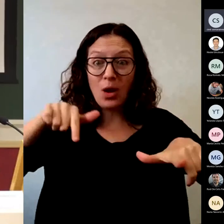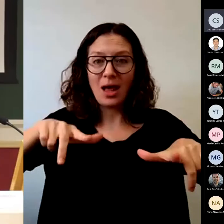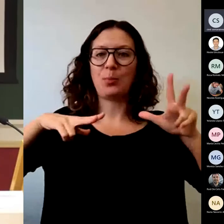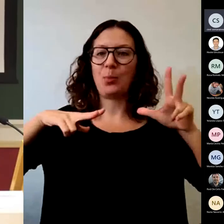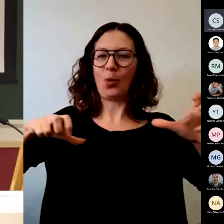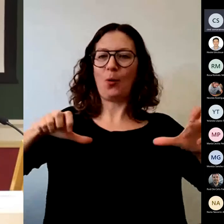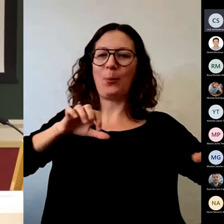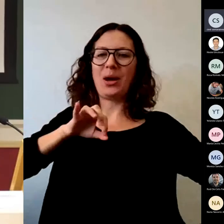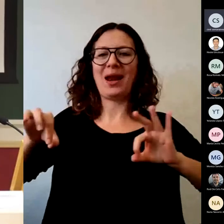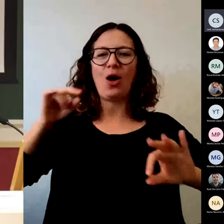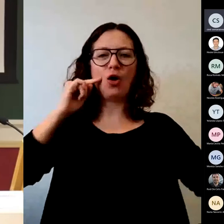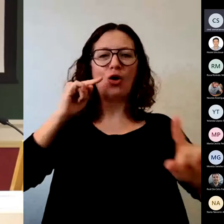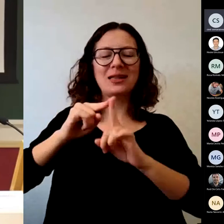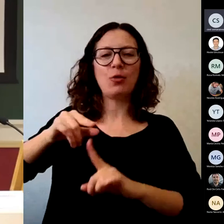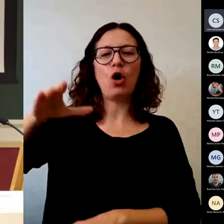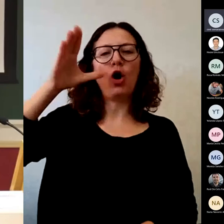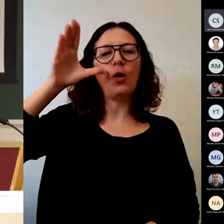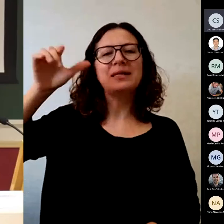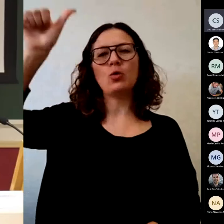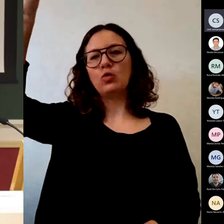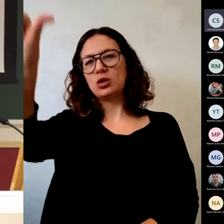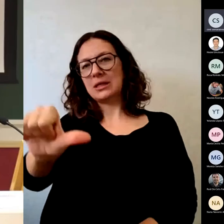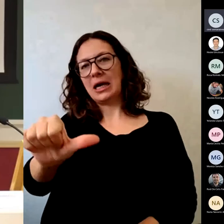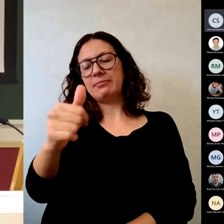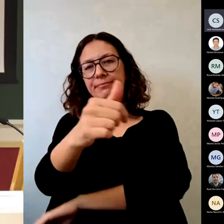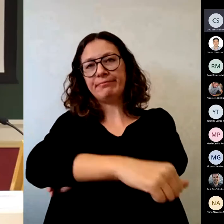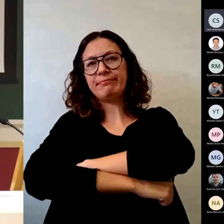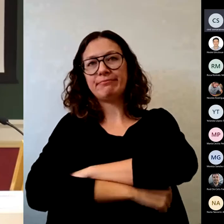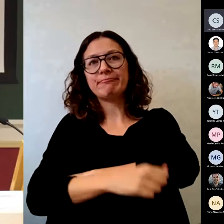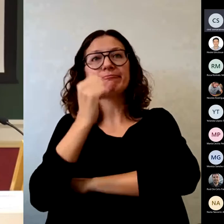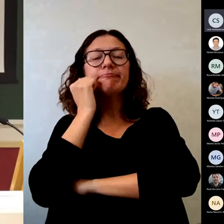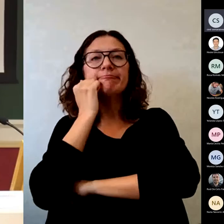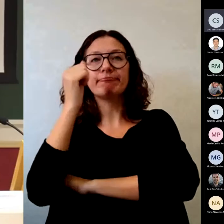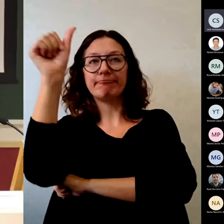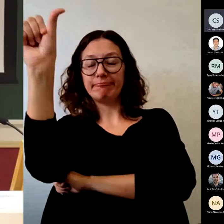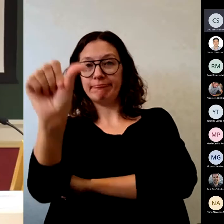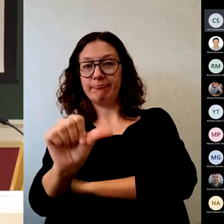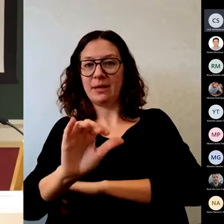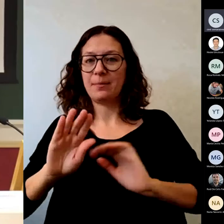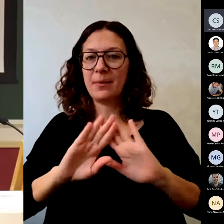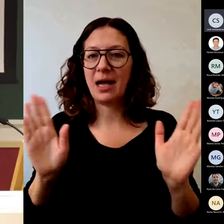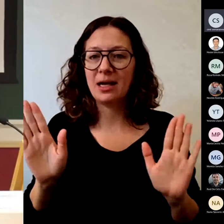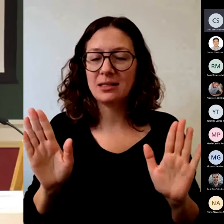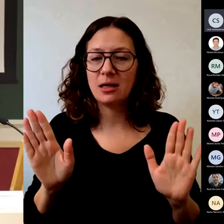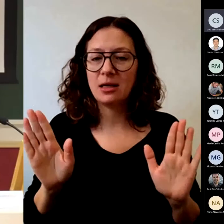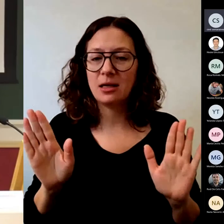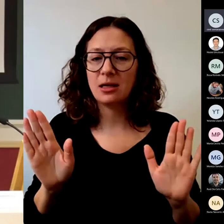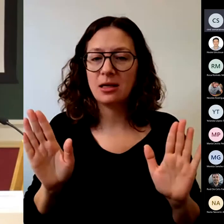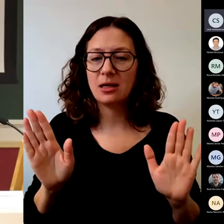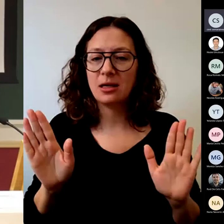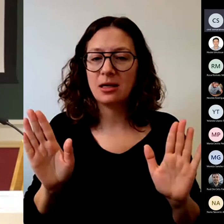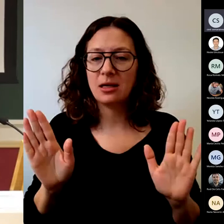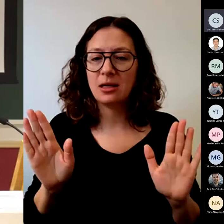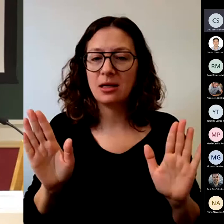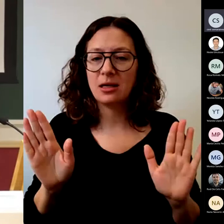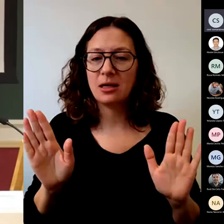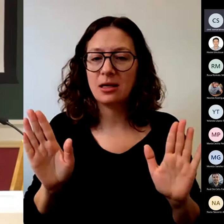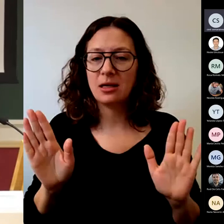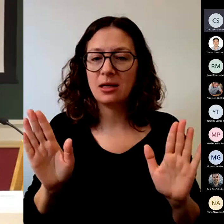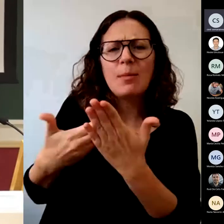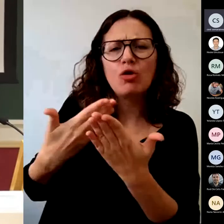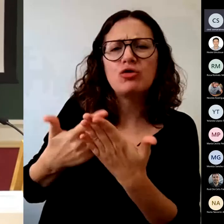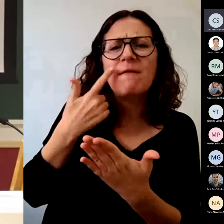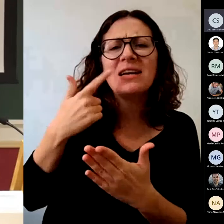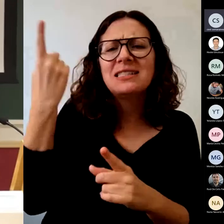yo no necesito que me escuchen cuando yo quiero que demuestren sus competencias. Las aulas de la